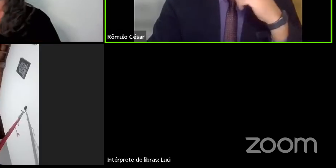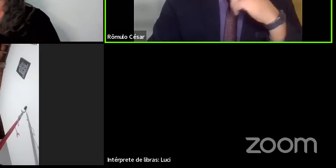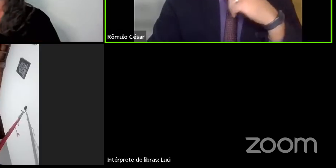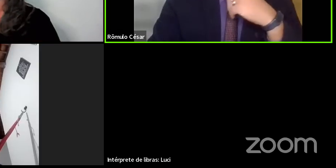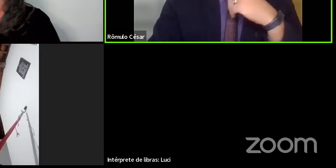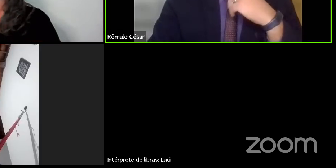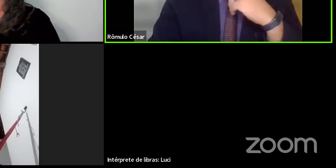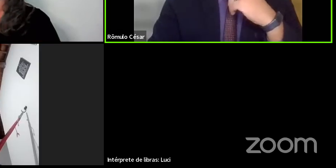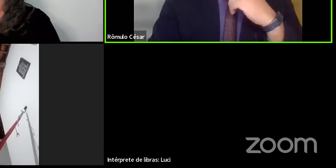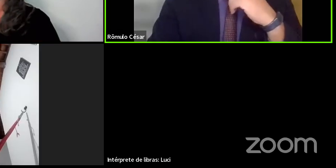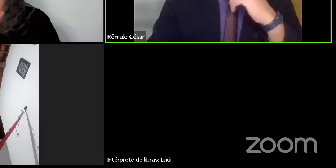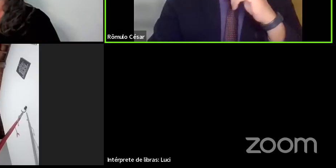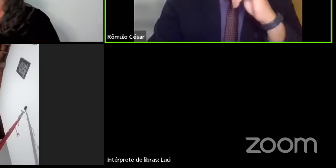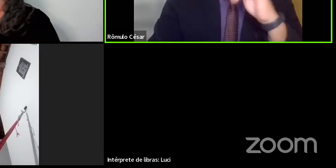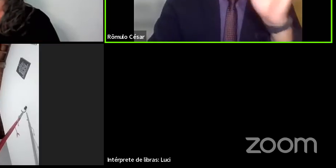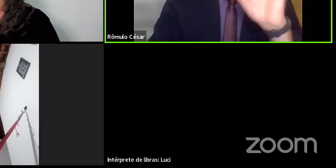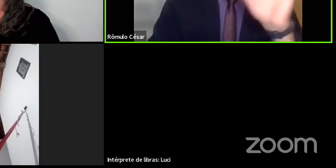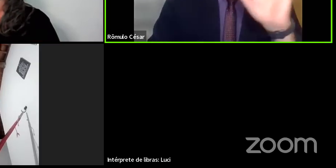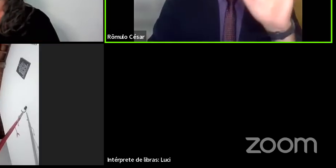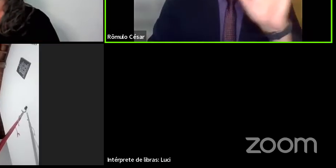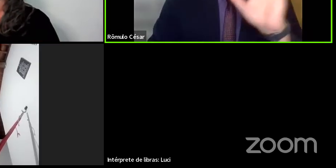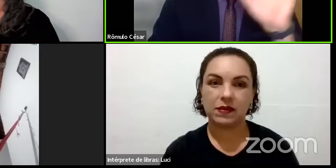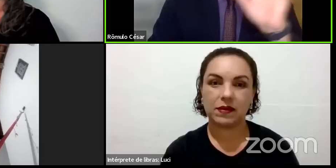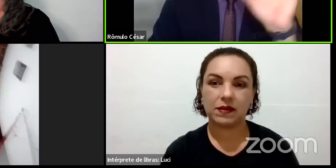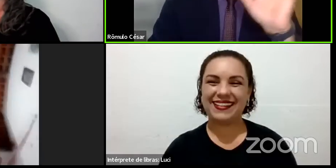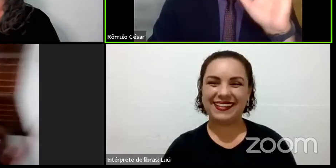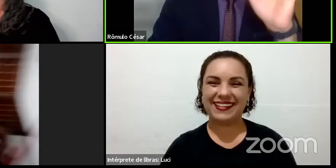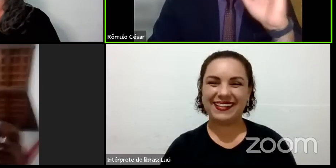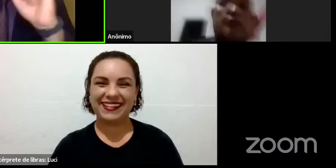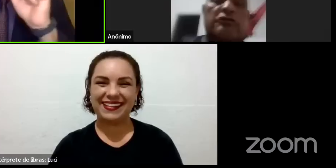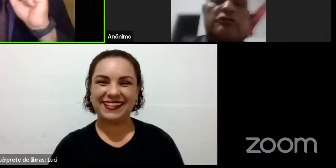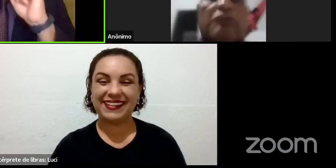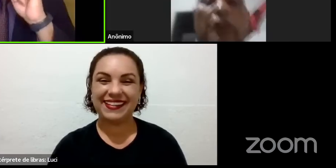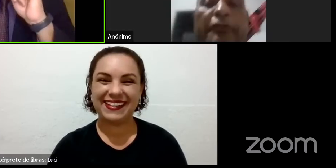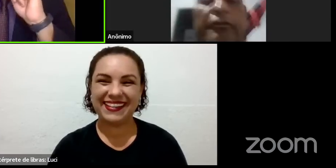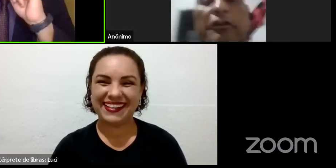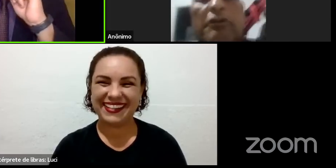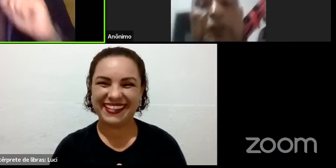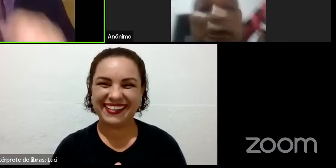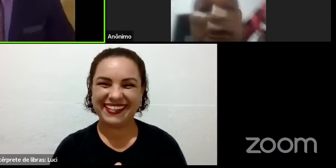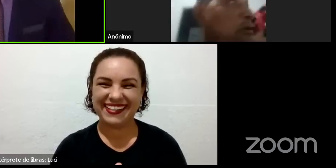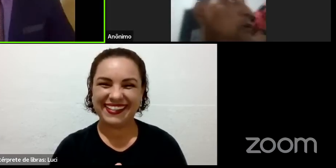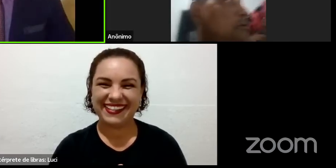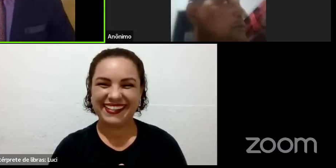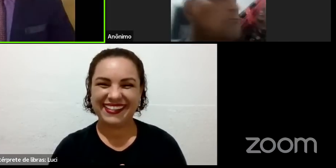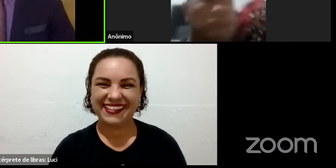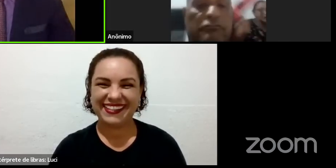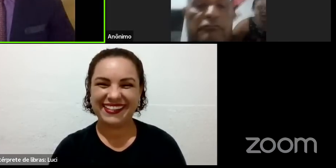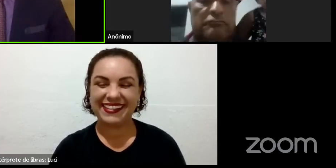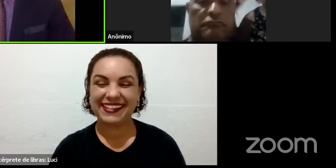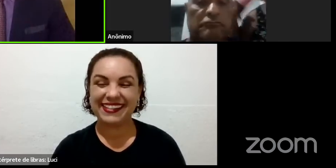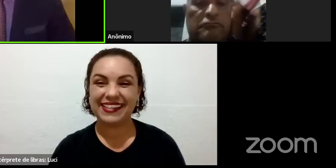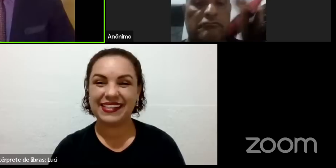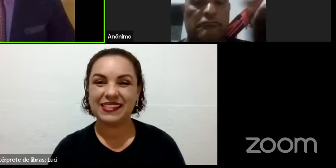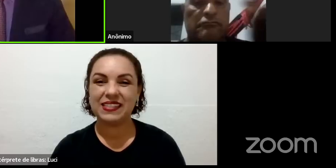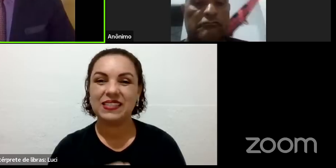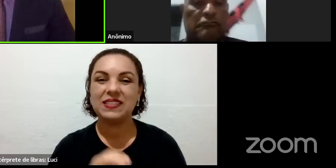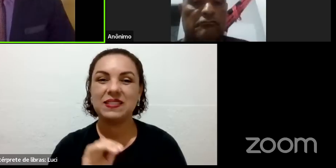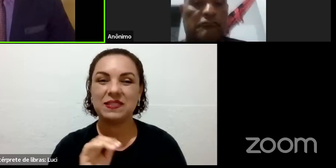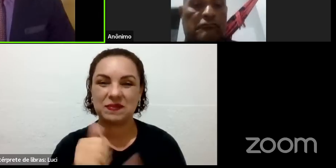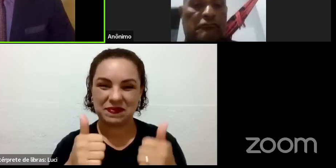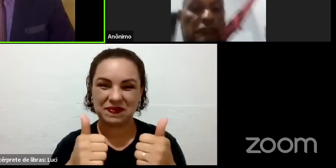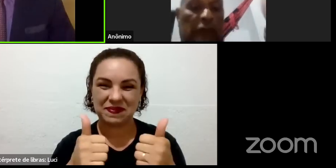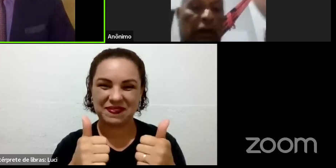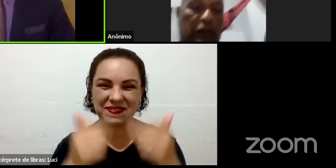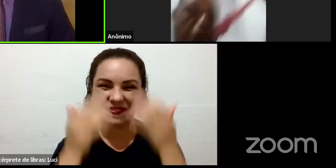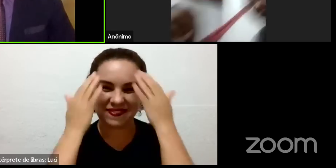Opa, vou mudar de intérprete agora. Oi, tchau, Cristiane. Ativa o microfone, Lucy, tudo bem? Seja bem